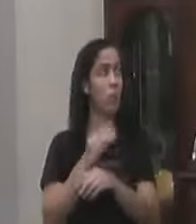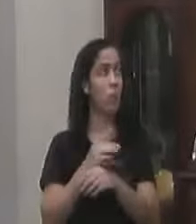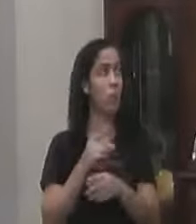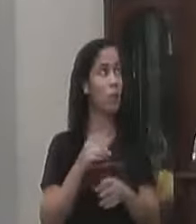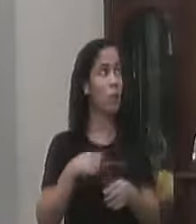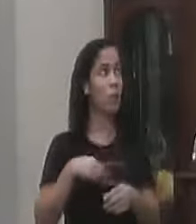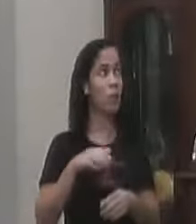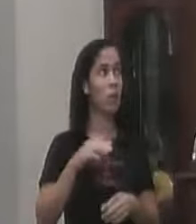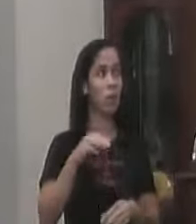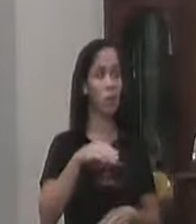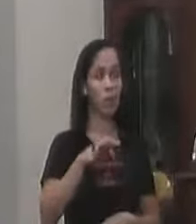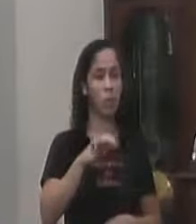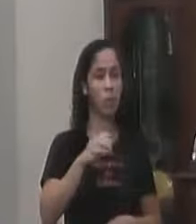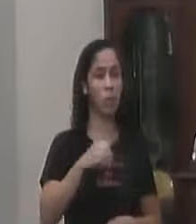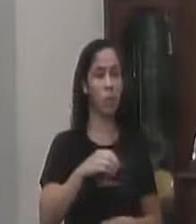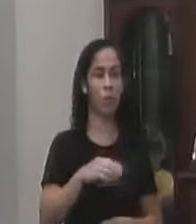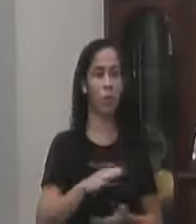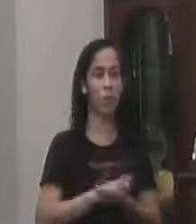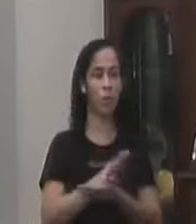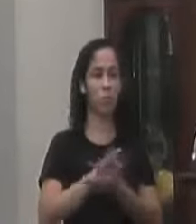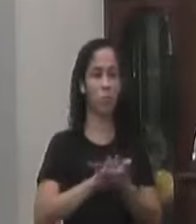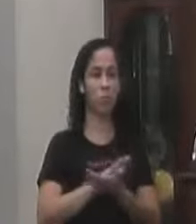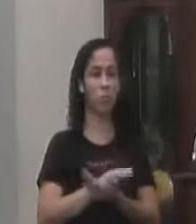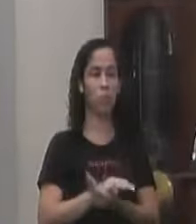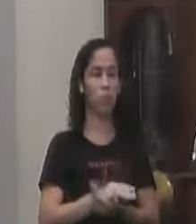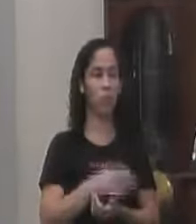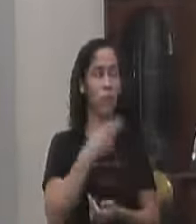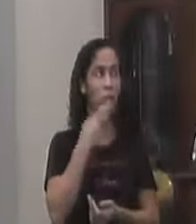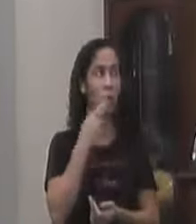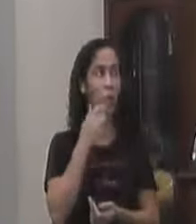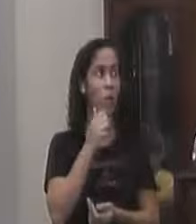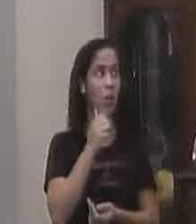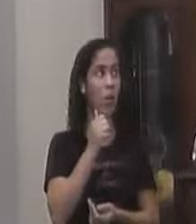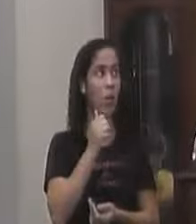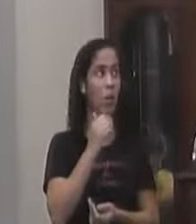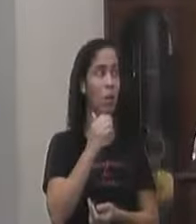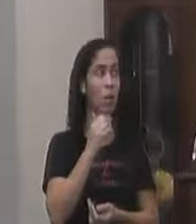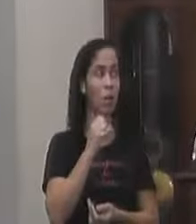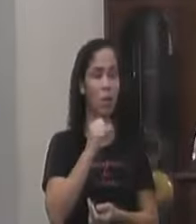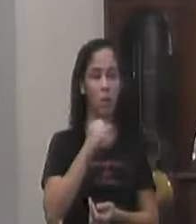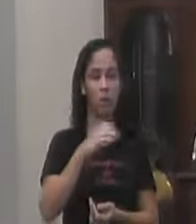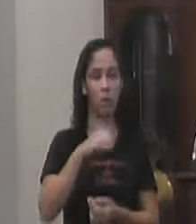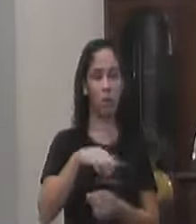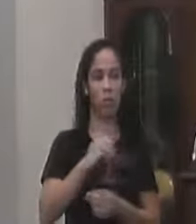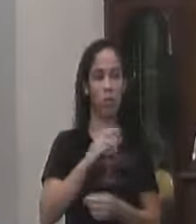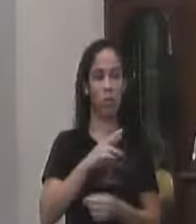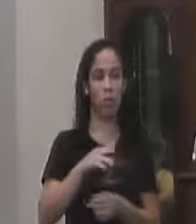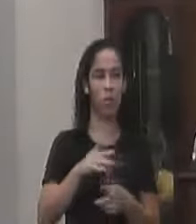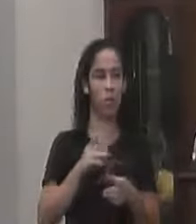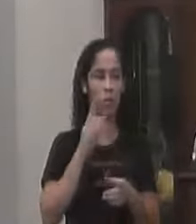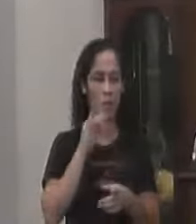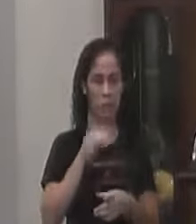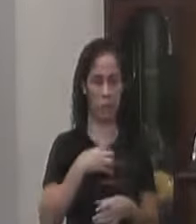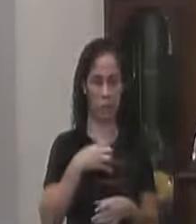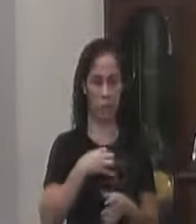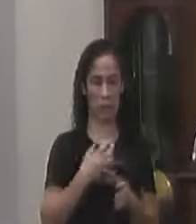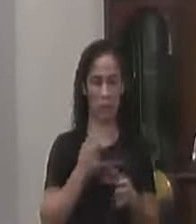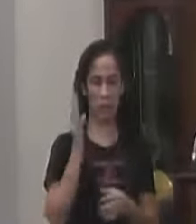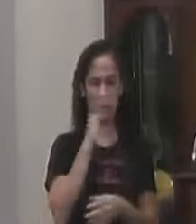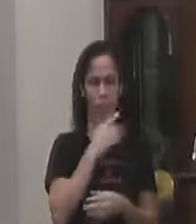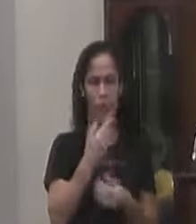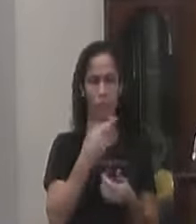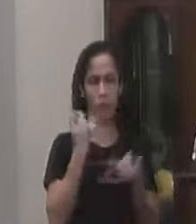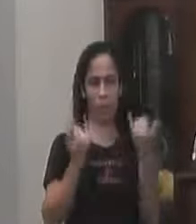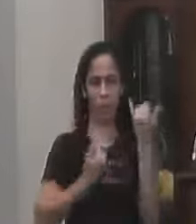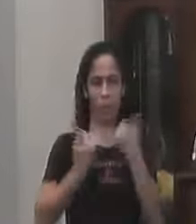vou Em momento nenhum Me esquivar De acionar a polícia Quando me sentir Ofendido Ou ver Que alguma notícia